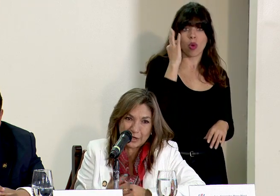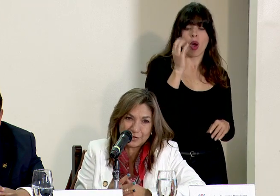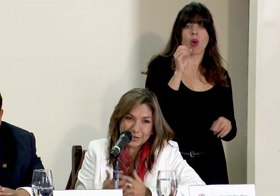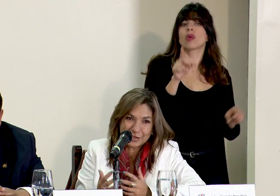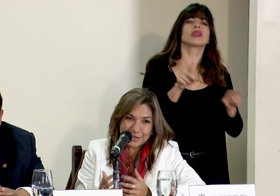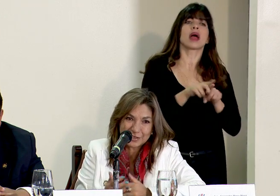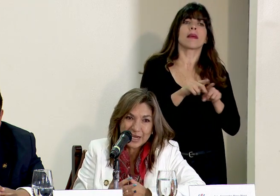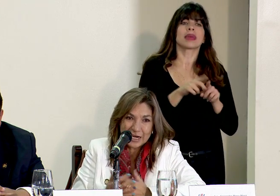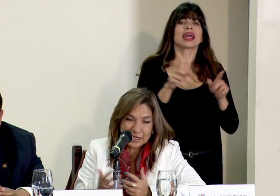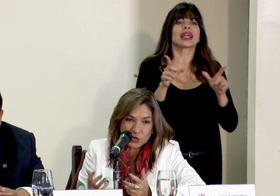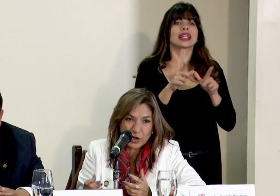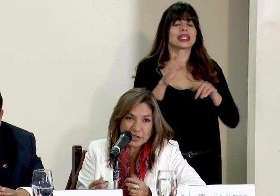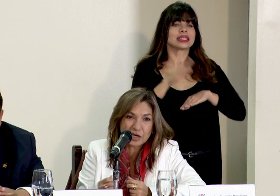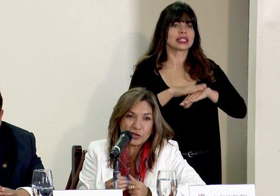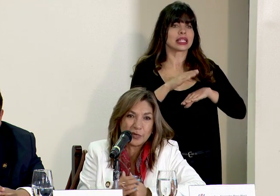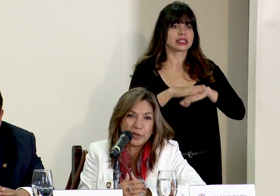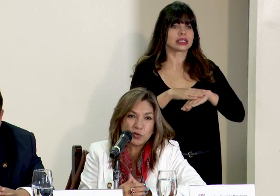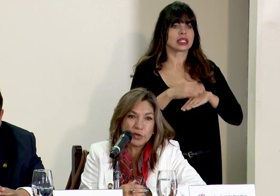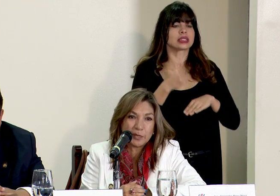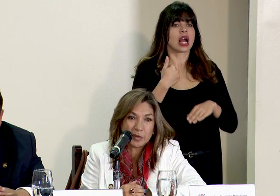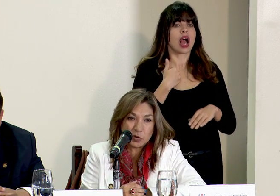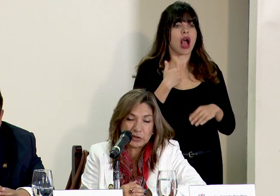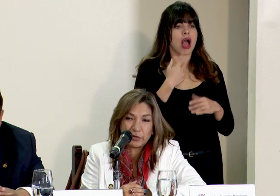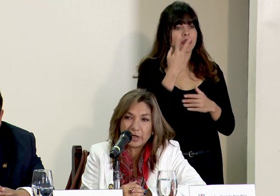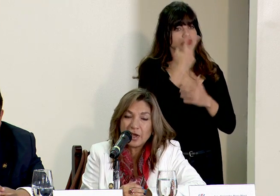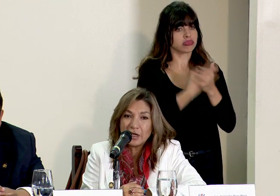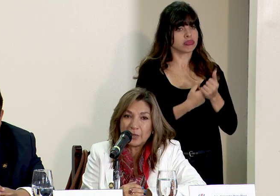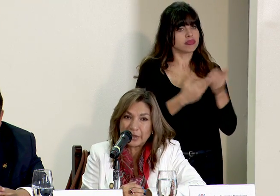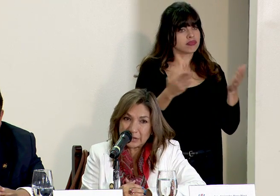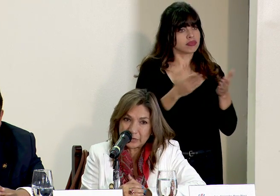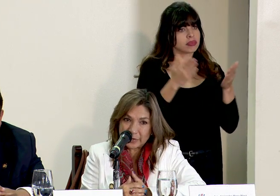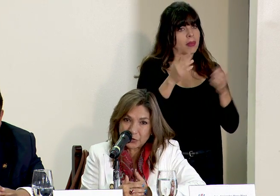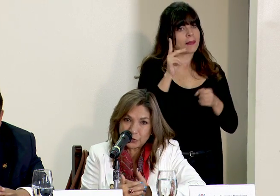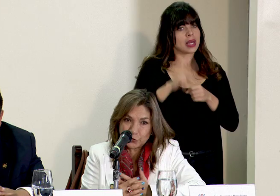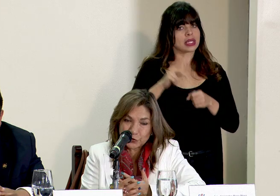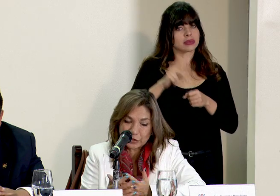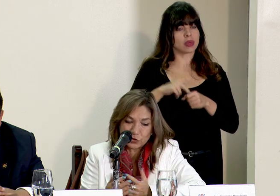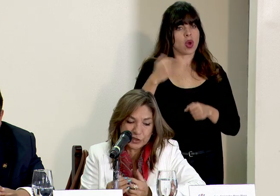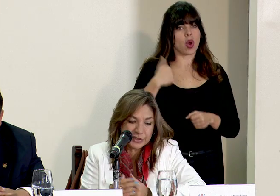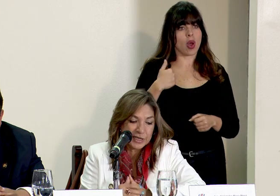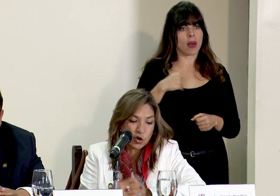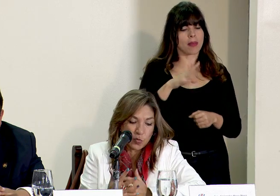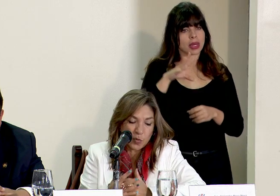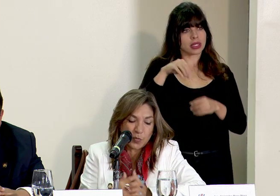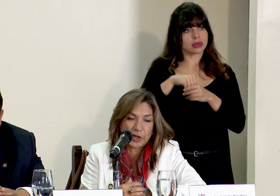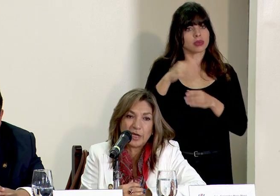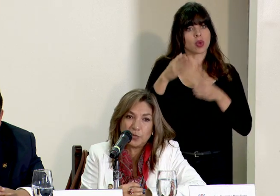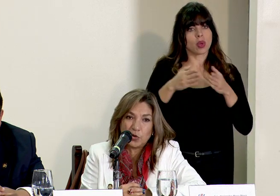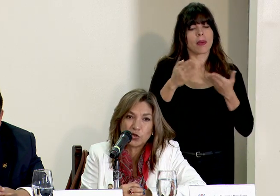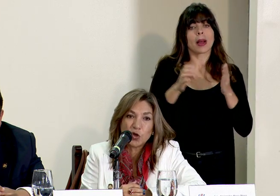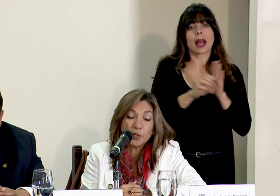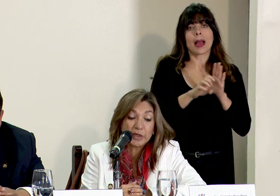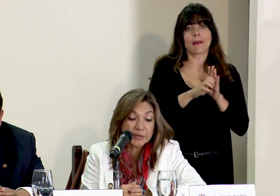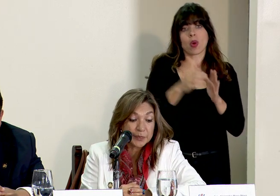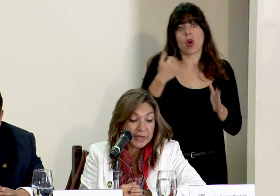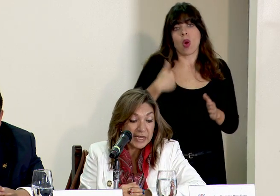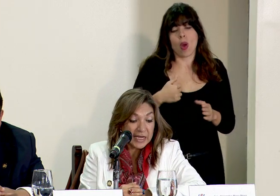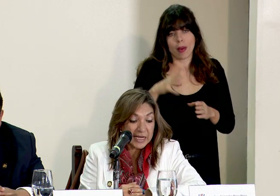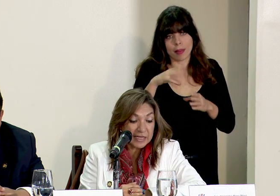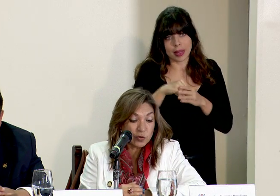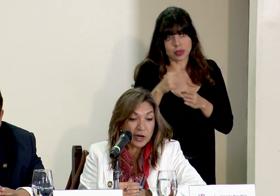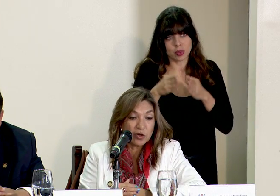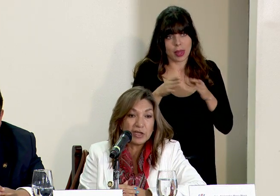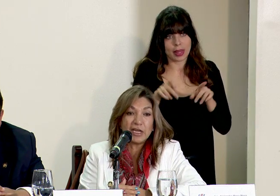o también hay licencias en las cuales hay una apertura para motivar la participación de otros actores como por ejemplo los hombres